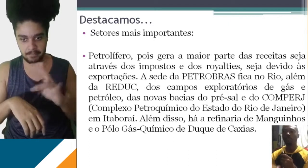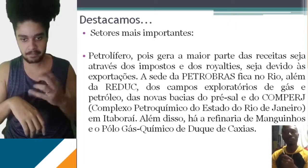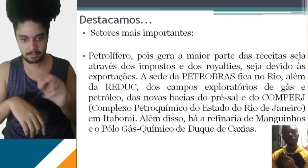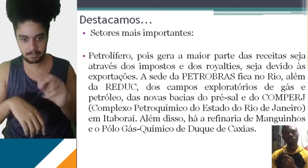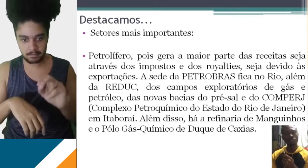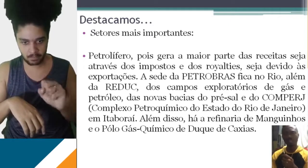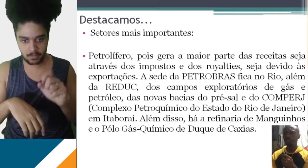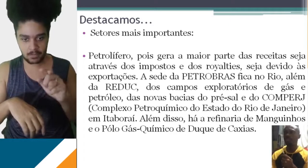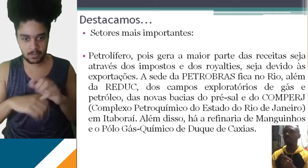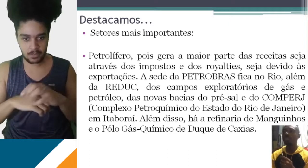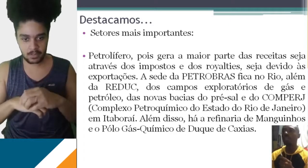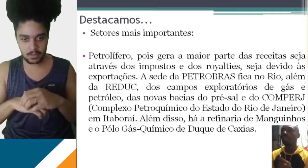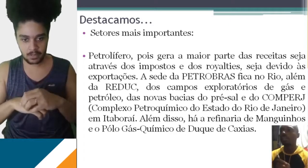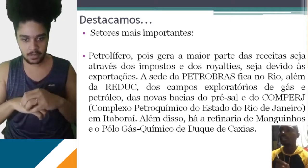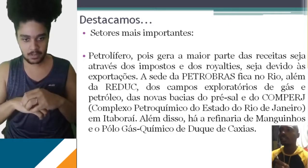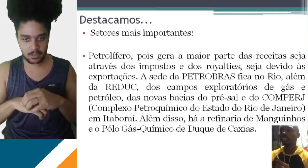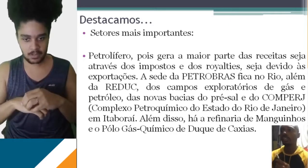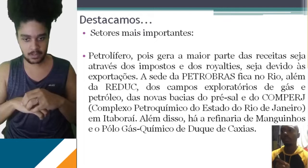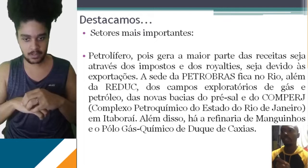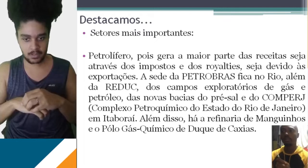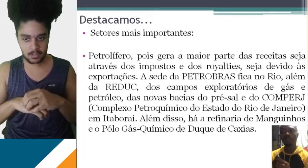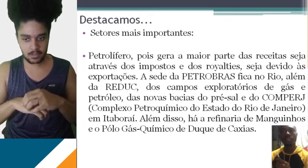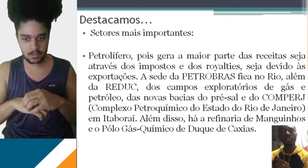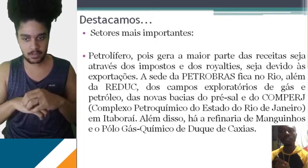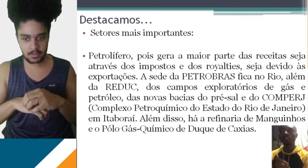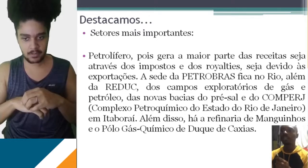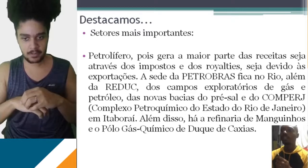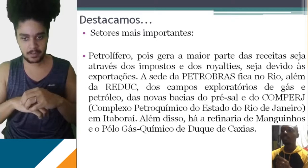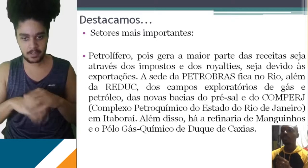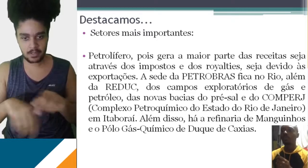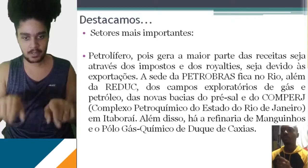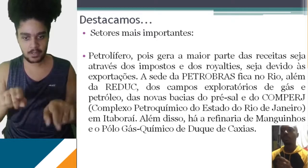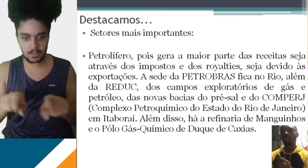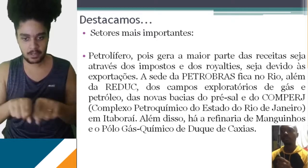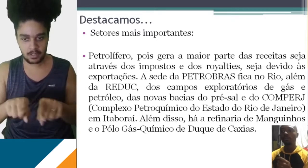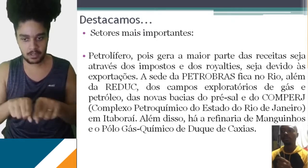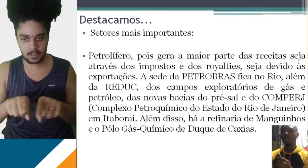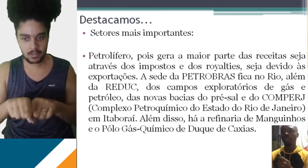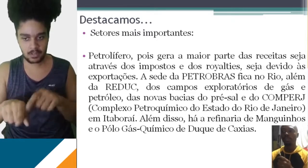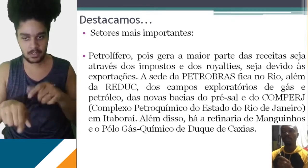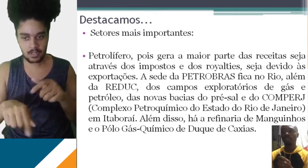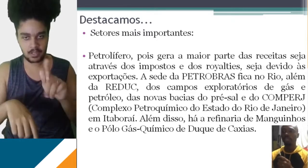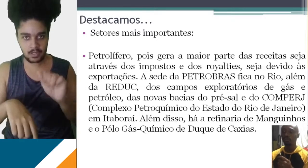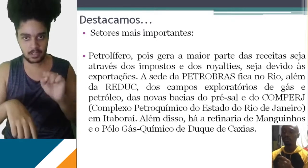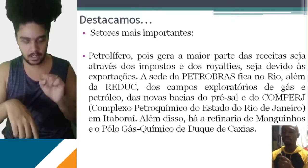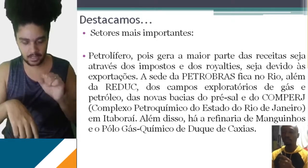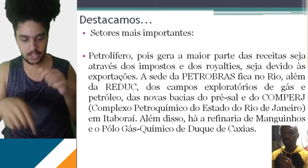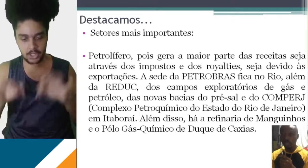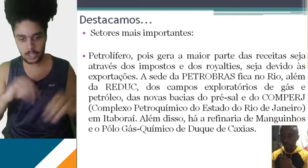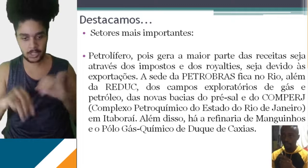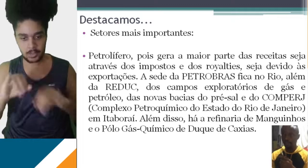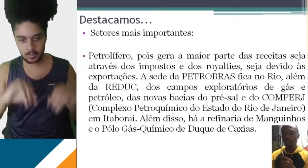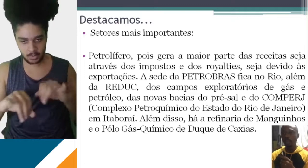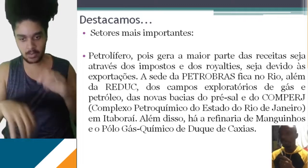complexo petroquímico, que fica do lado da Fiocruz. A gente também tem em Itaboraí e o complexo de polo gás químico